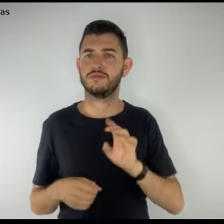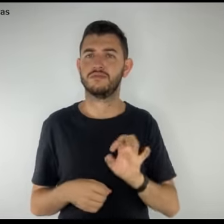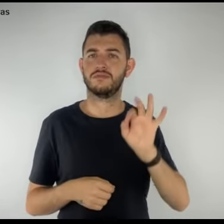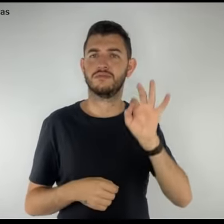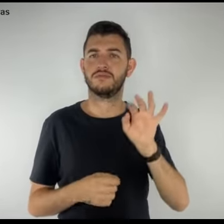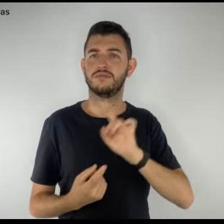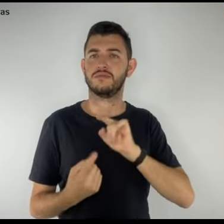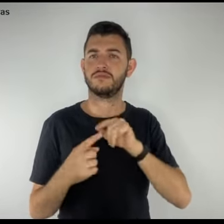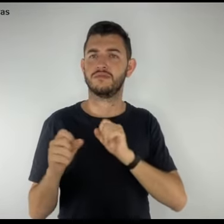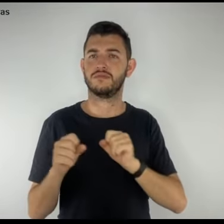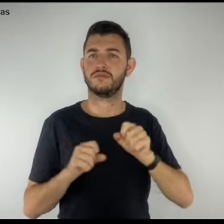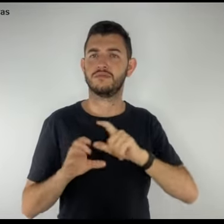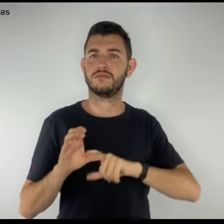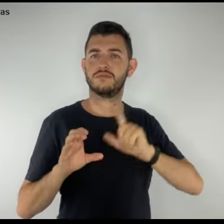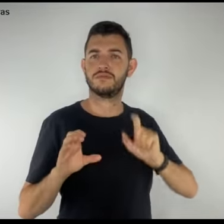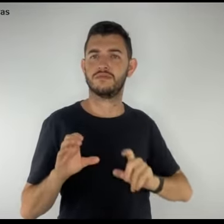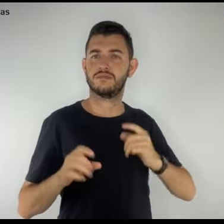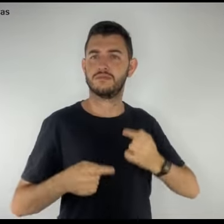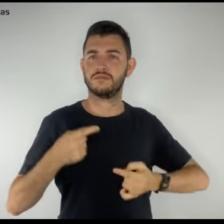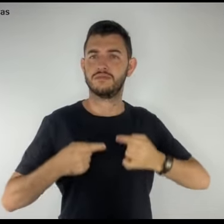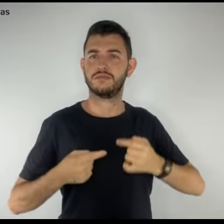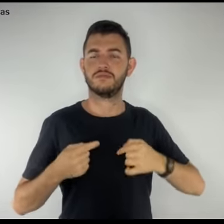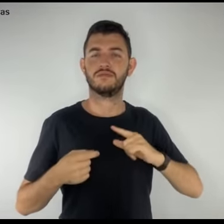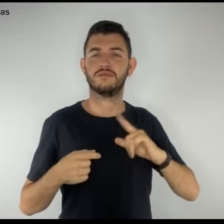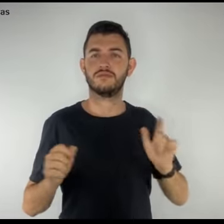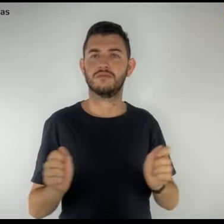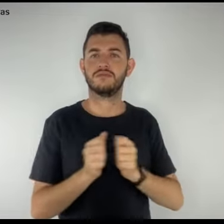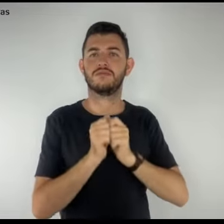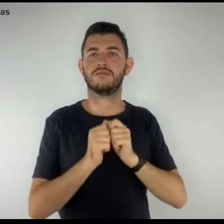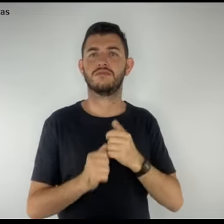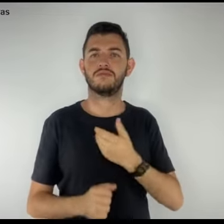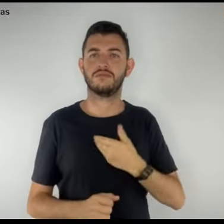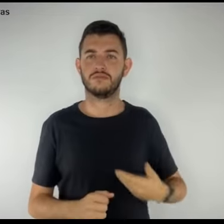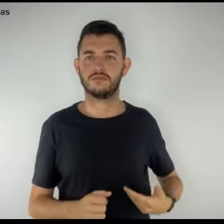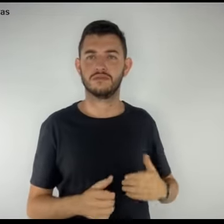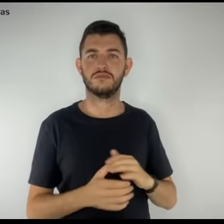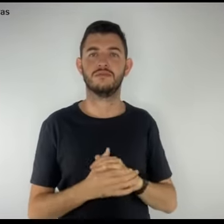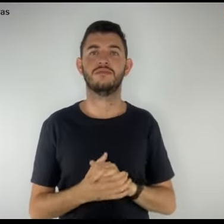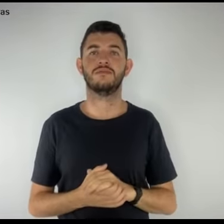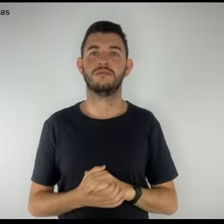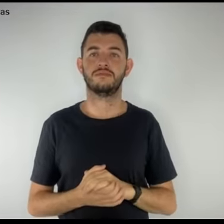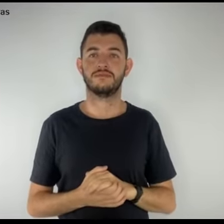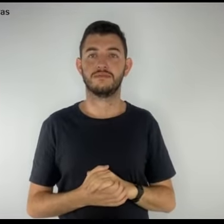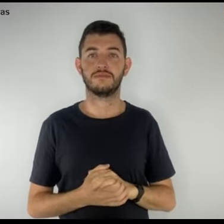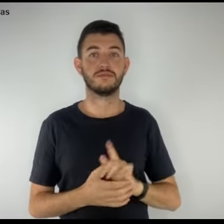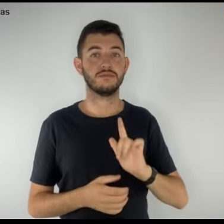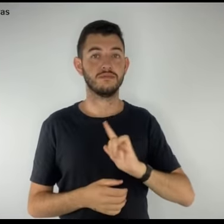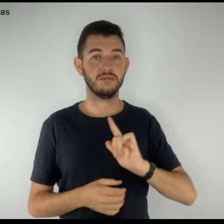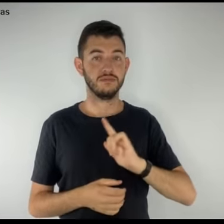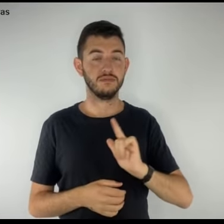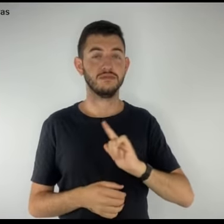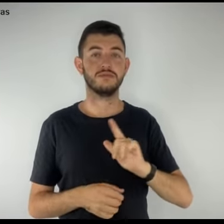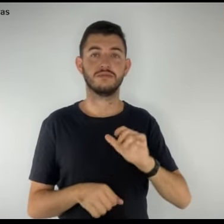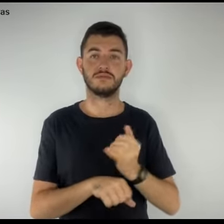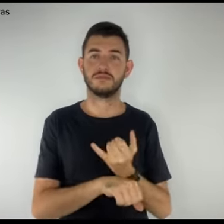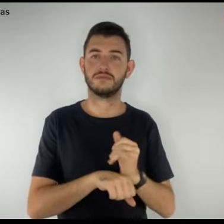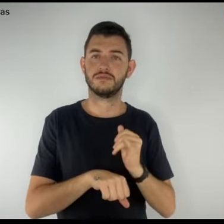para emancipação política junto ao Estado. Com recursos próprios, no